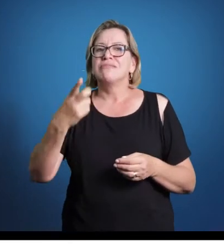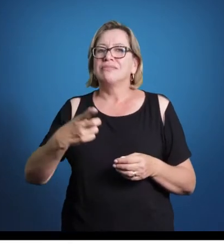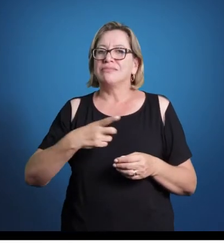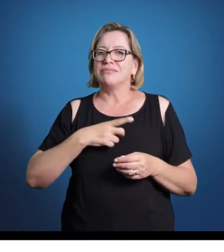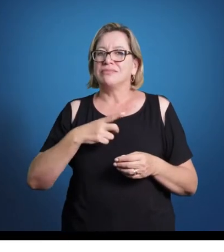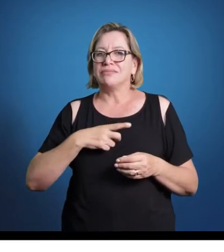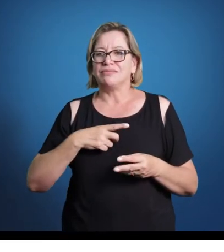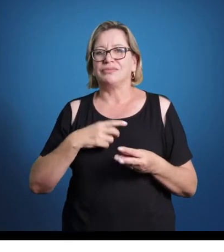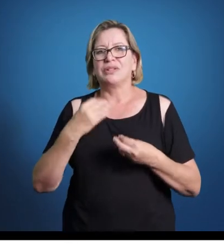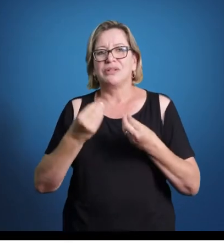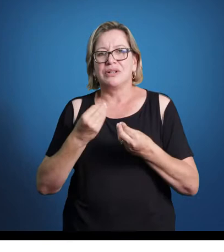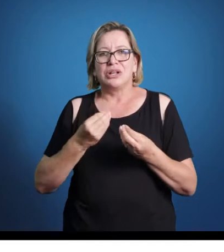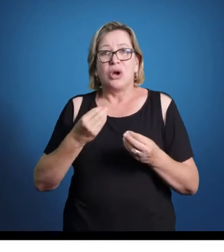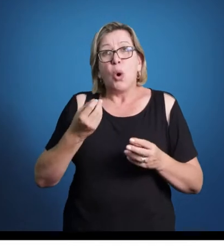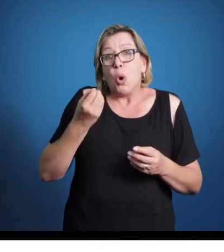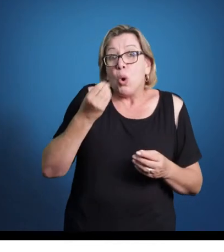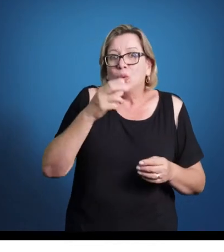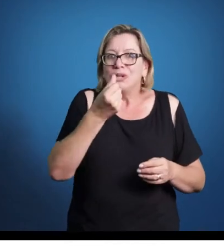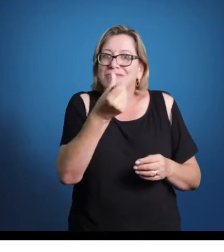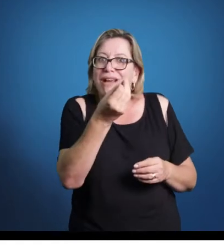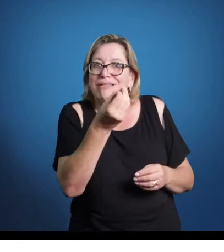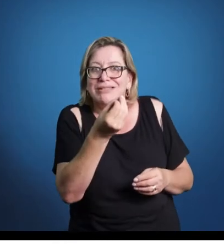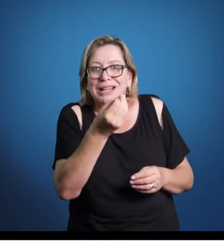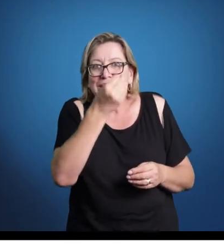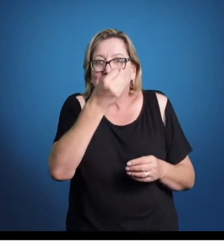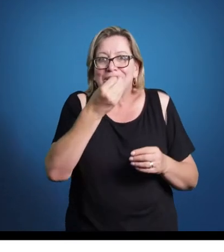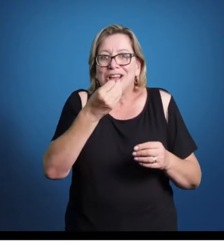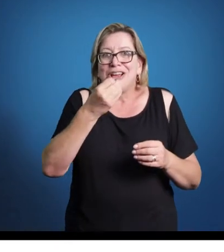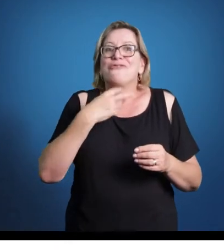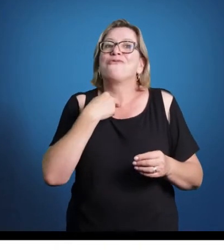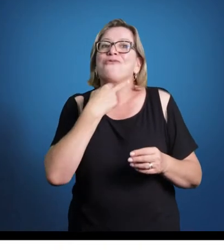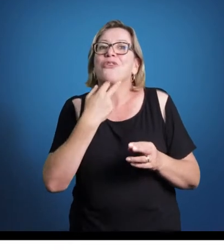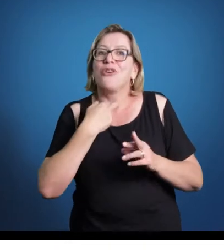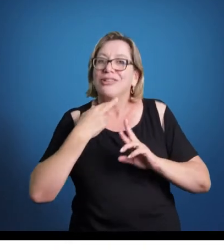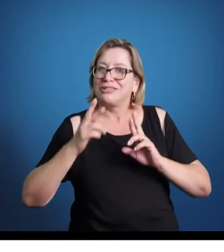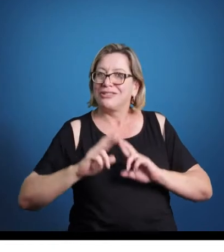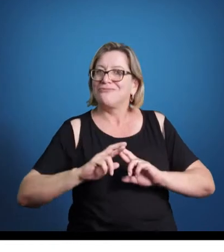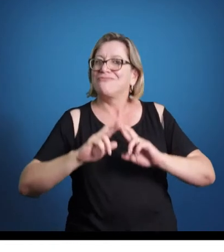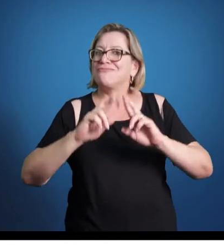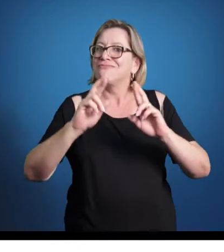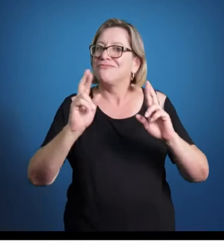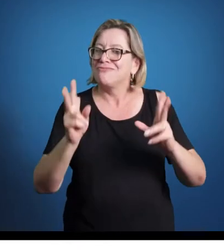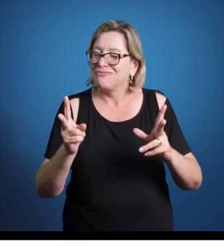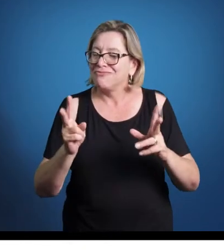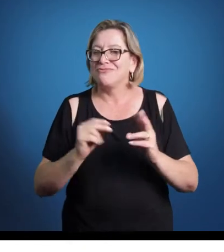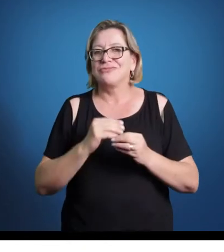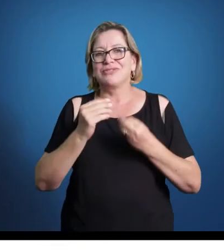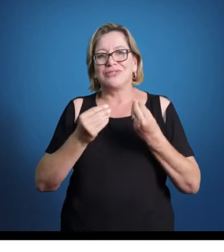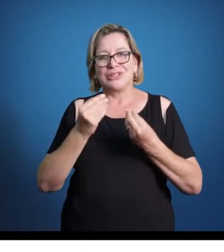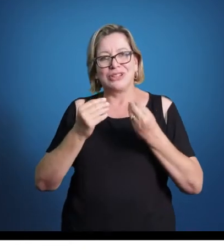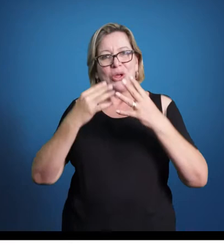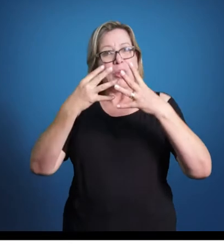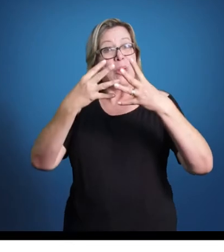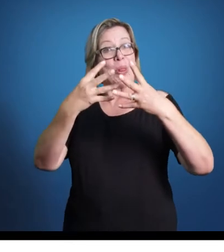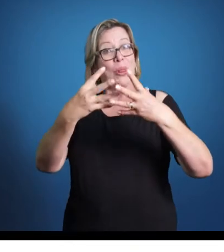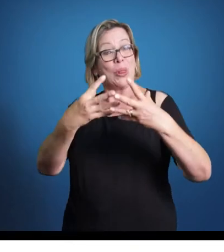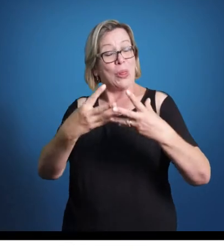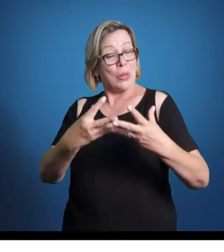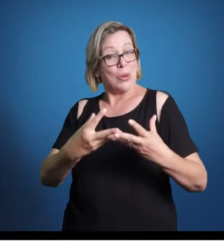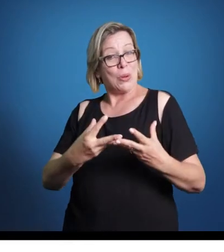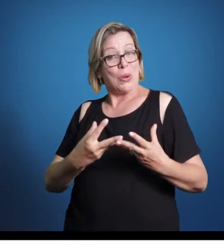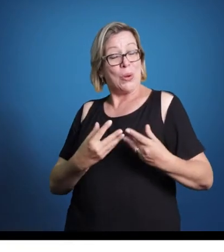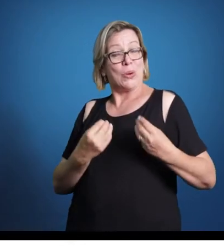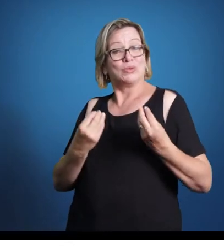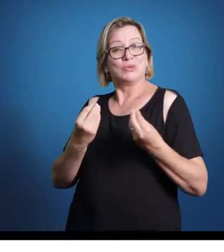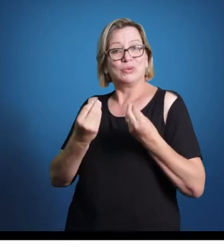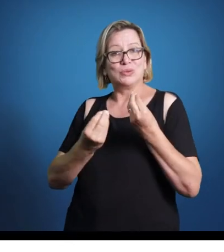coisas absurdas, como sessenta vozes distintas, não sessenta pessoas. No canto de goleiro pode haver sessenta pessoas, mas todas cantando a mesma nota, por isso